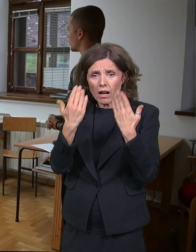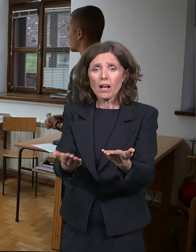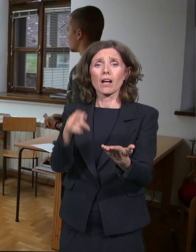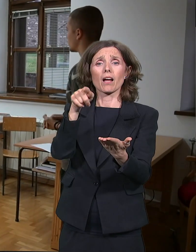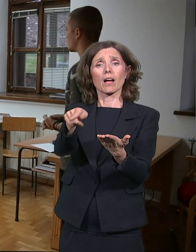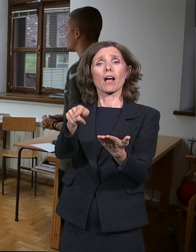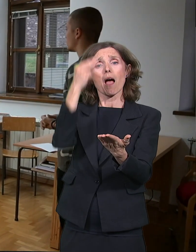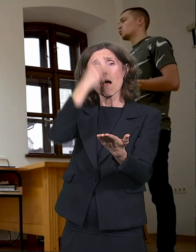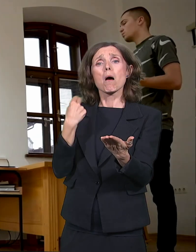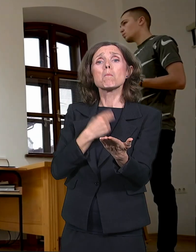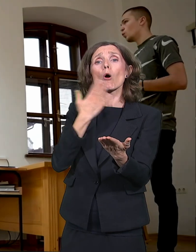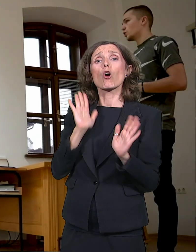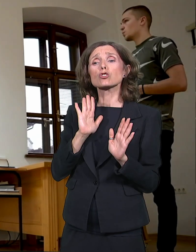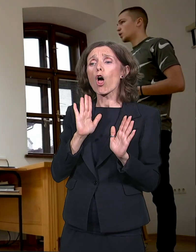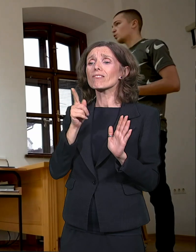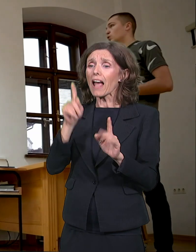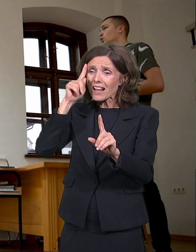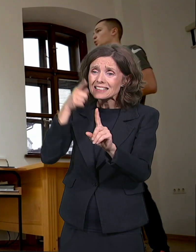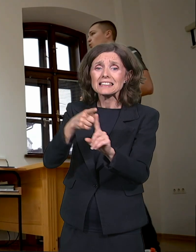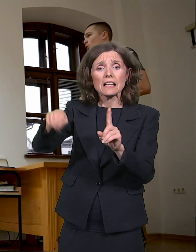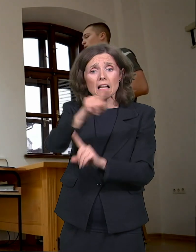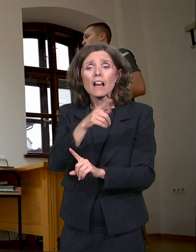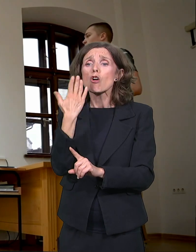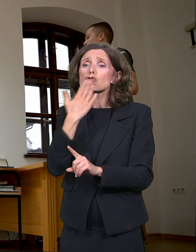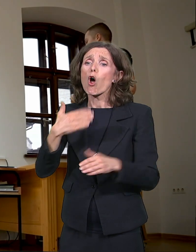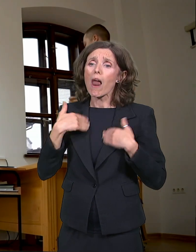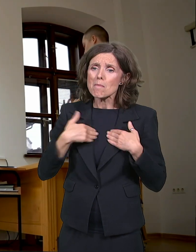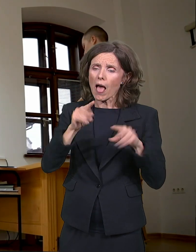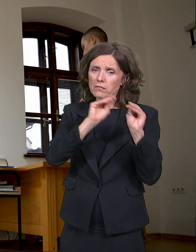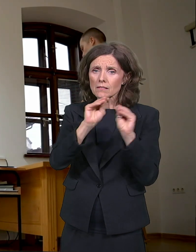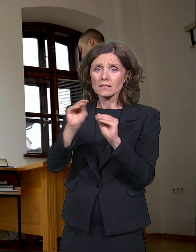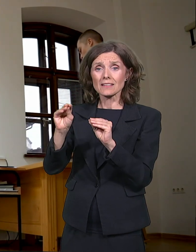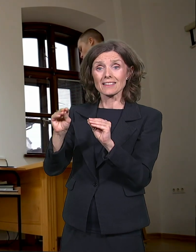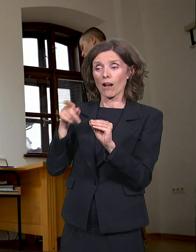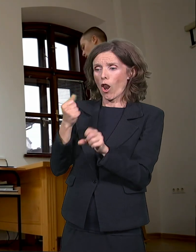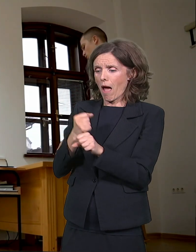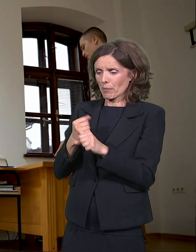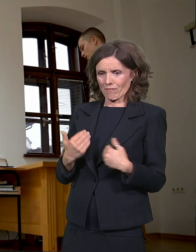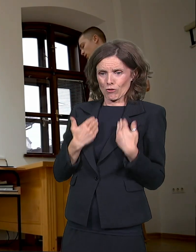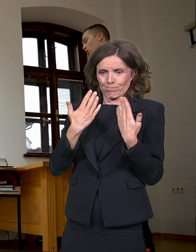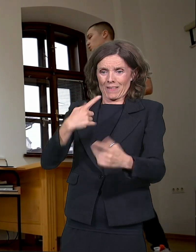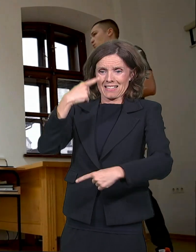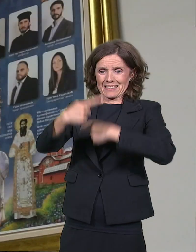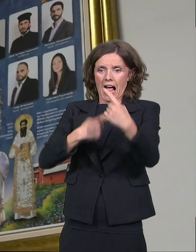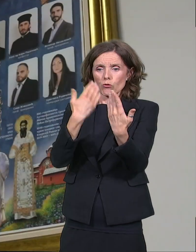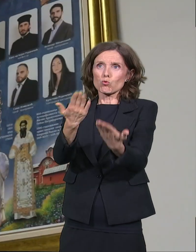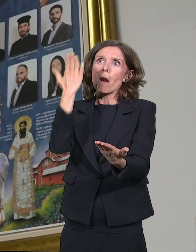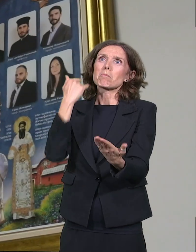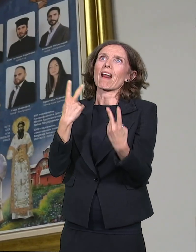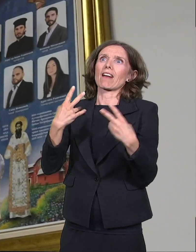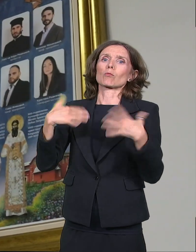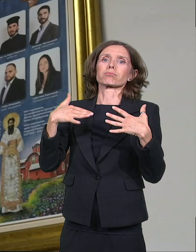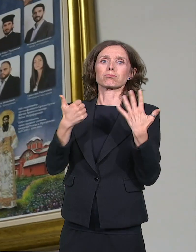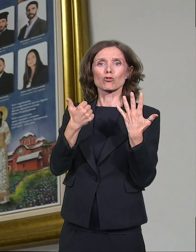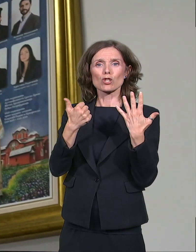školovanju srpske omladine i stare Srbije. Formirao je zadužbinu, od tada ogromnih 6 miliona dinara, na čelu